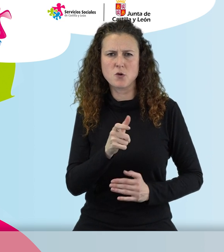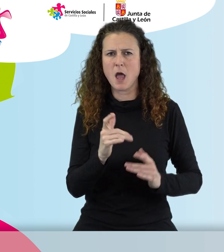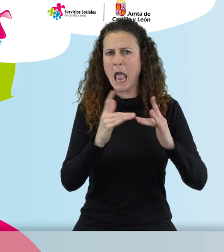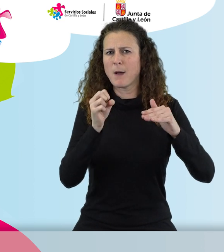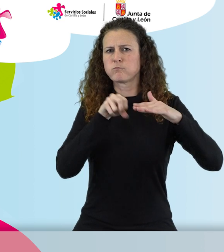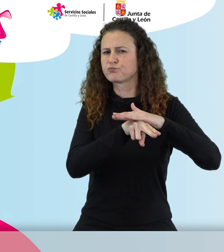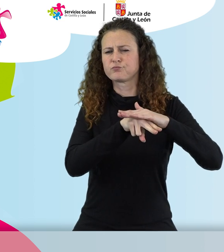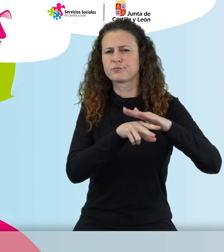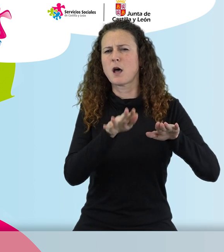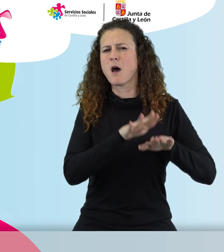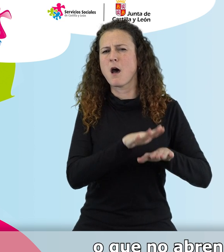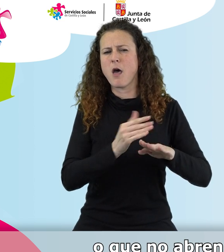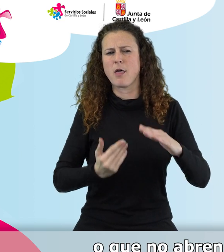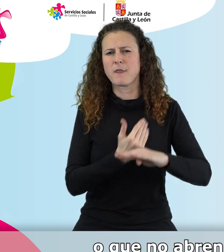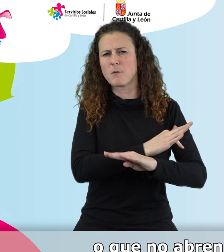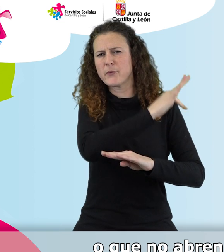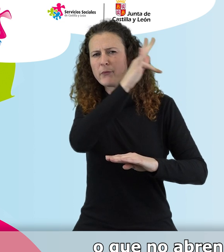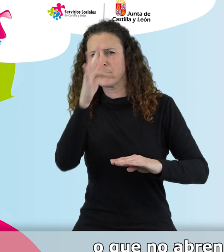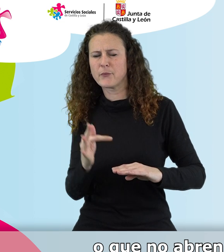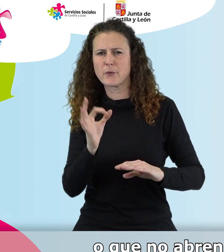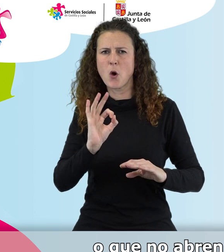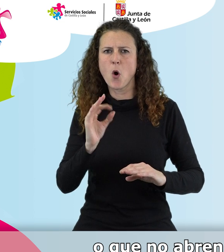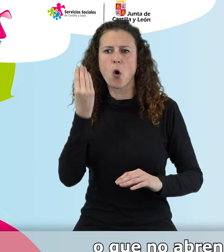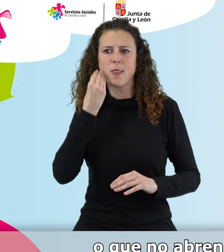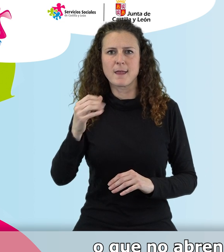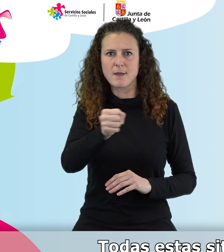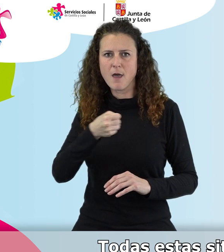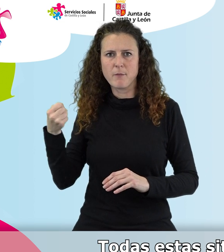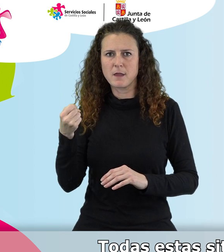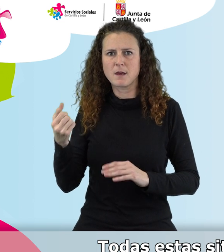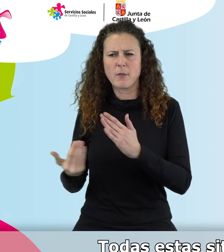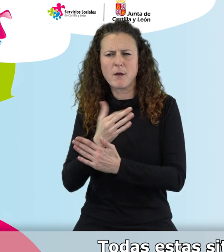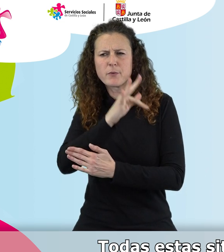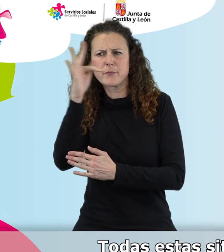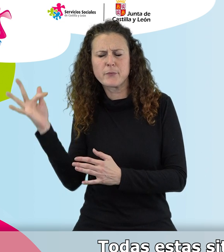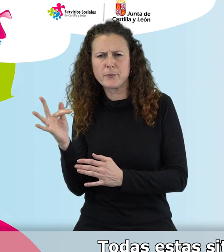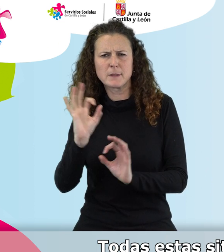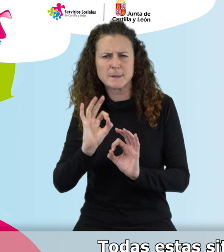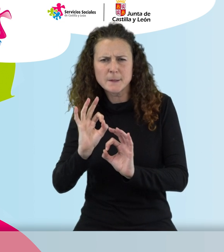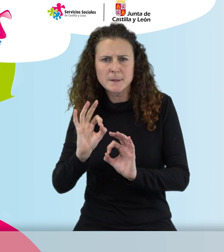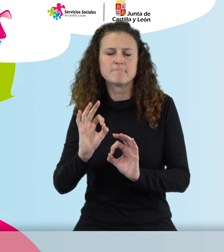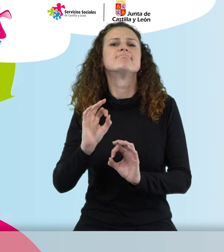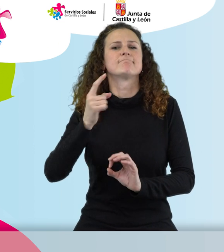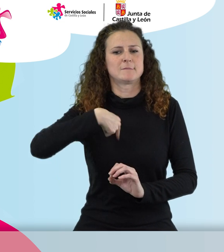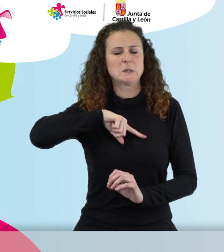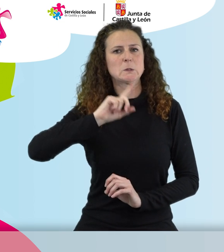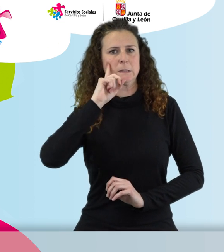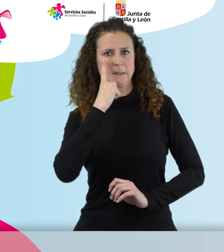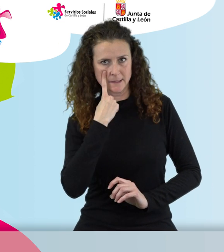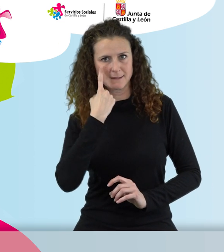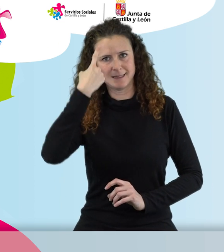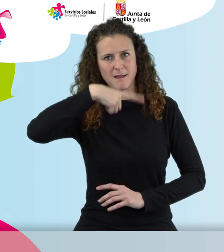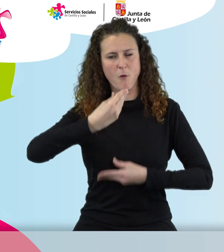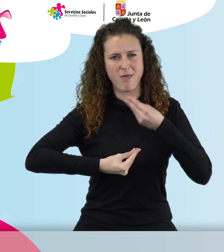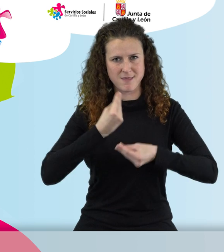tiempo, durante a lo mejor todo un día, o que no abren la nevera durante un día, dos días. Todas estas situaciones las podemos detectar, interpretar y